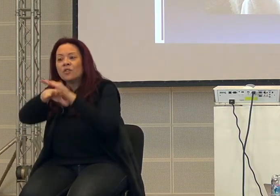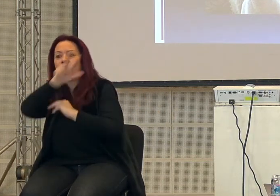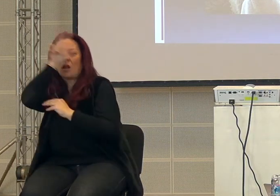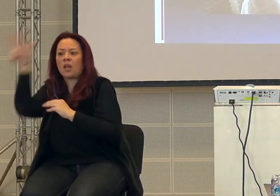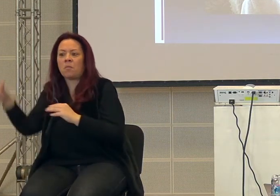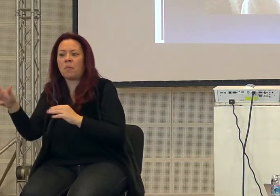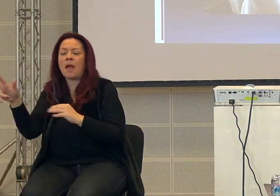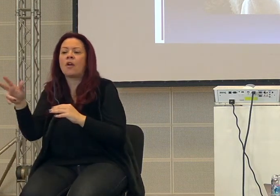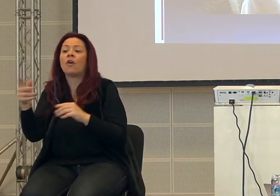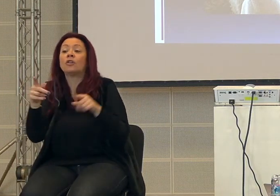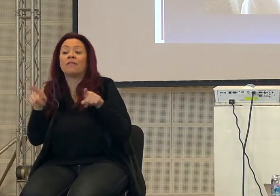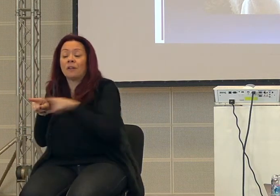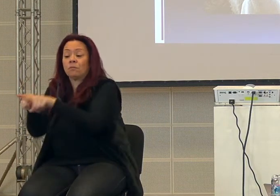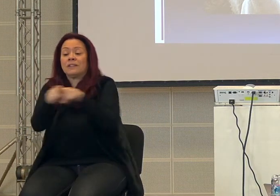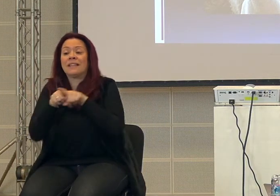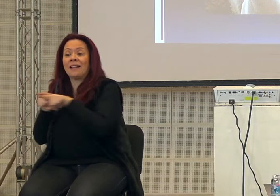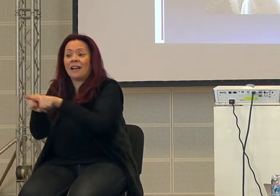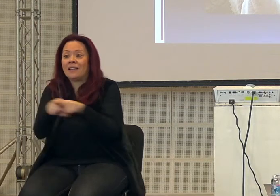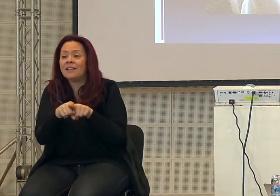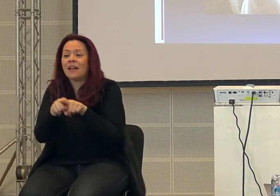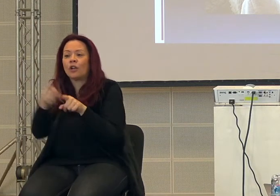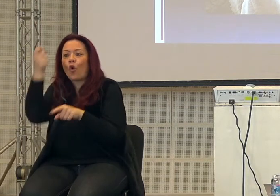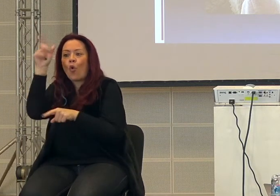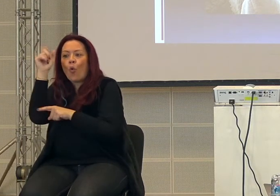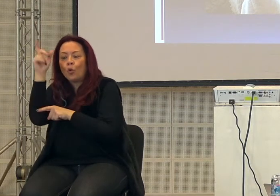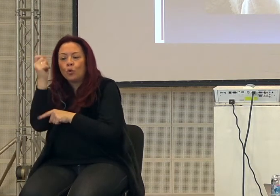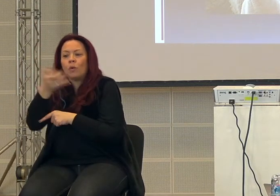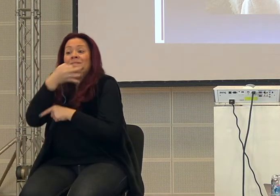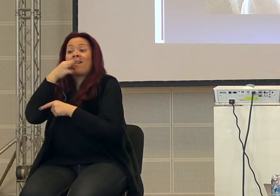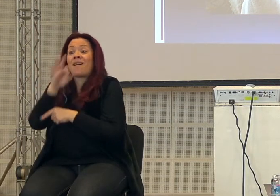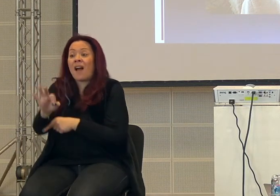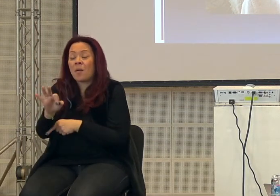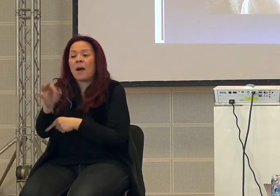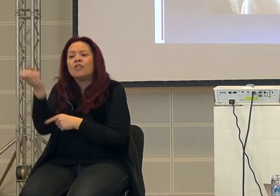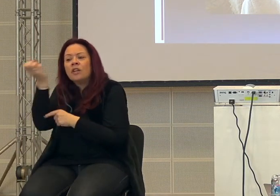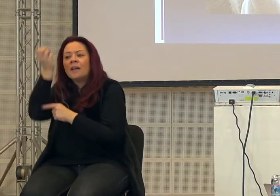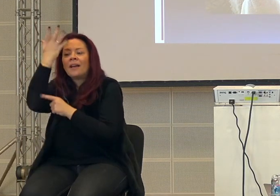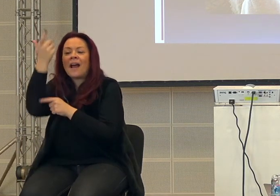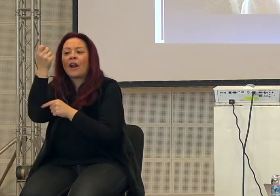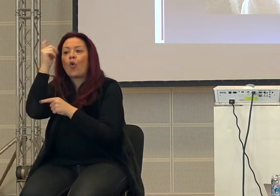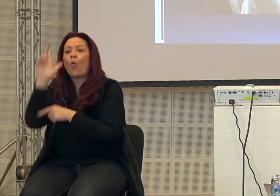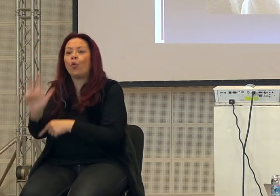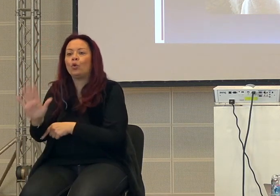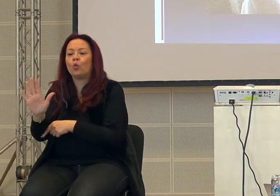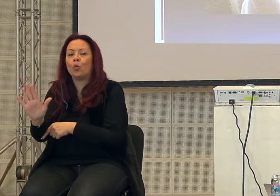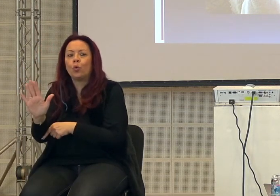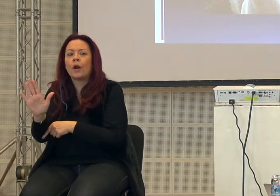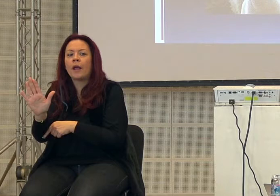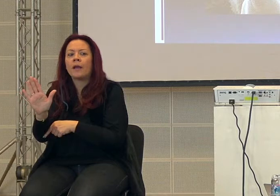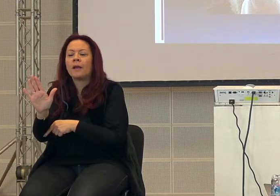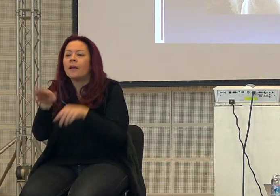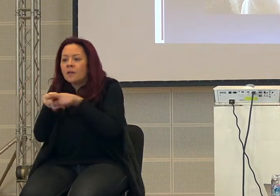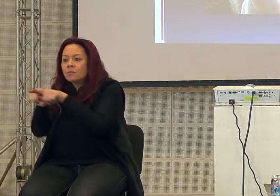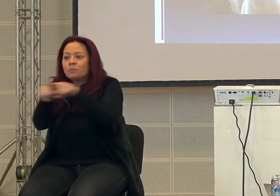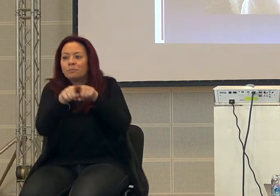standardizzato la cultura, per cui sono stati capaci di creare di nuovo delle culture che poi